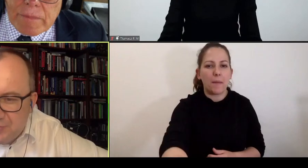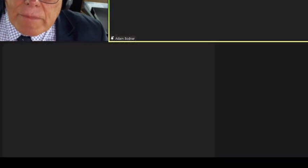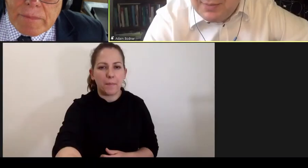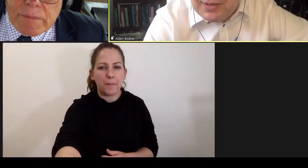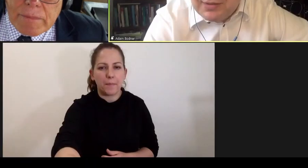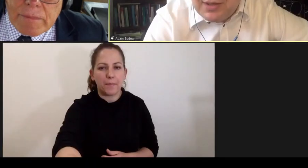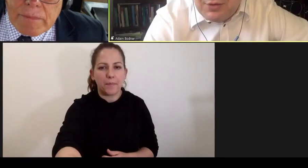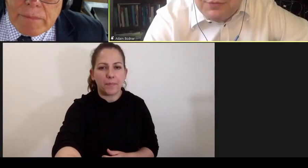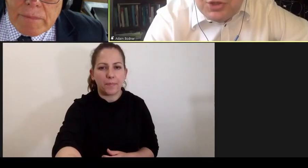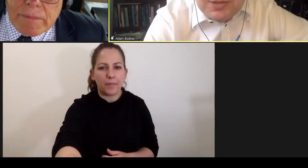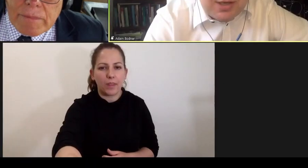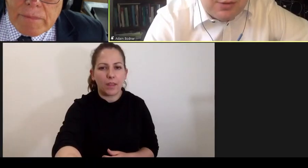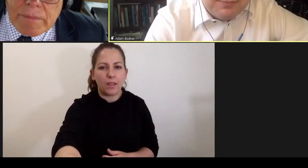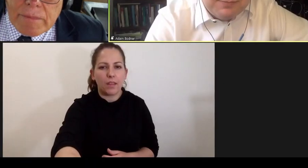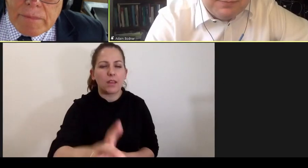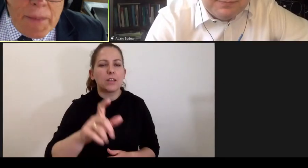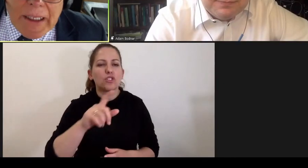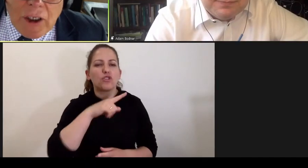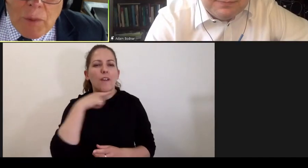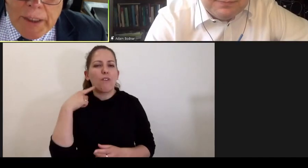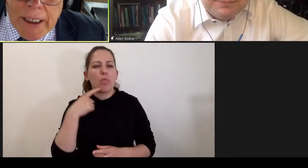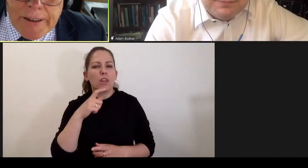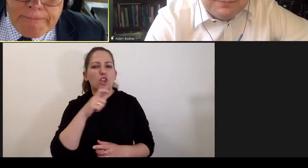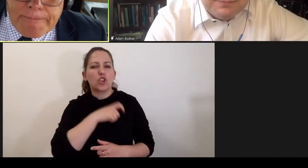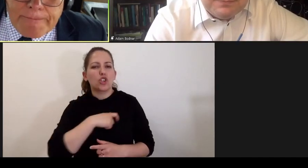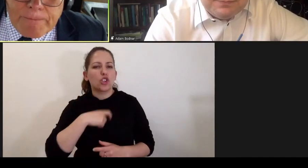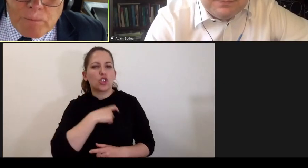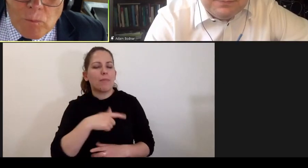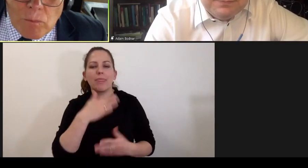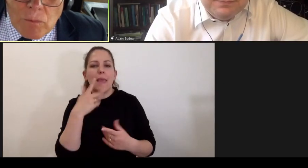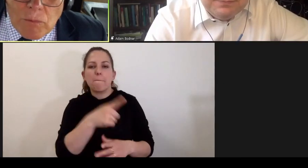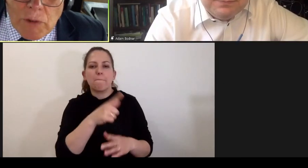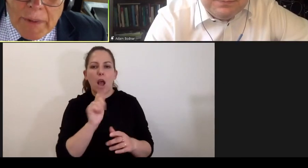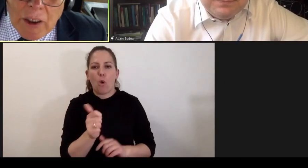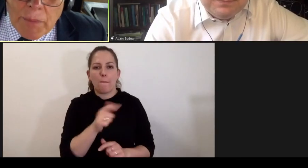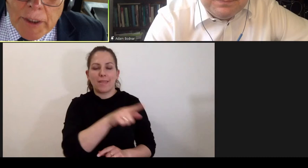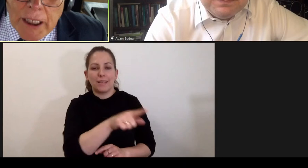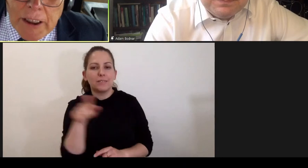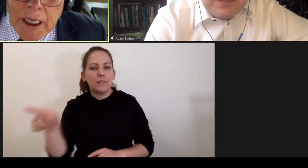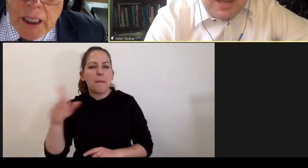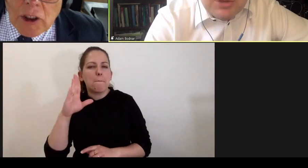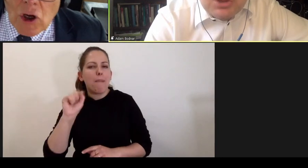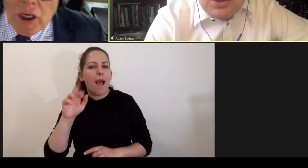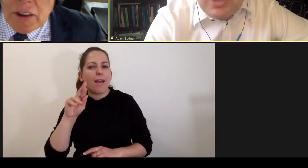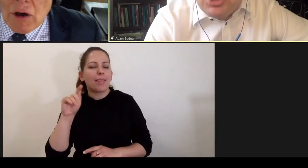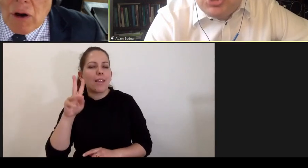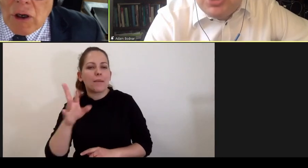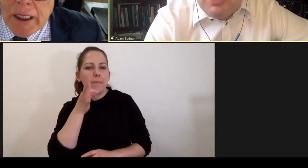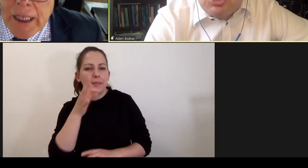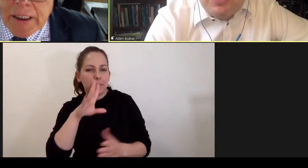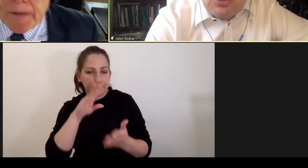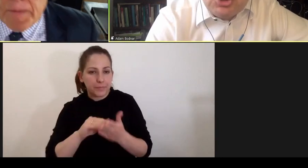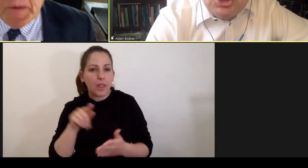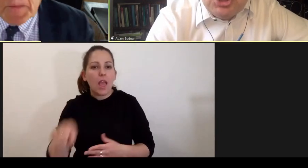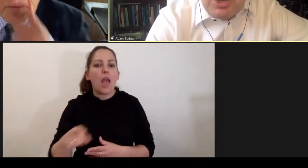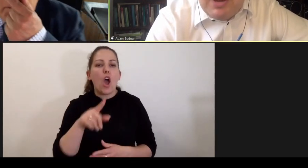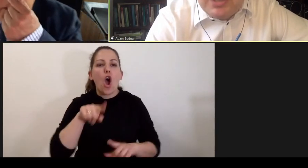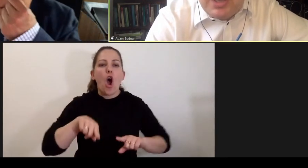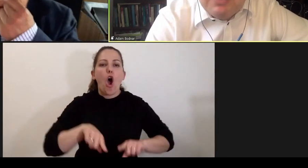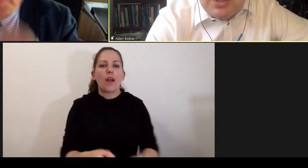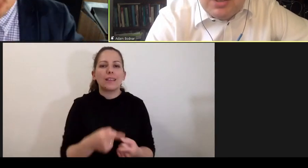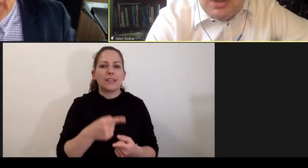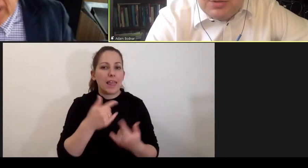pytanie też pana Bartka Owsińskiego. Nie ma takich kompetencji. Nie ma takich kompetencji. A są jakieś możliwości